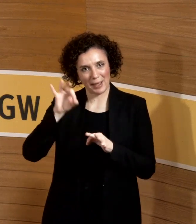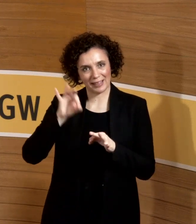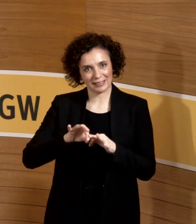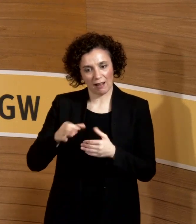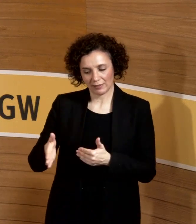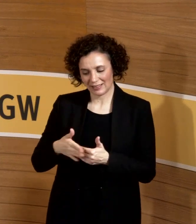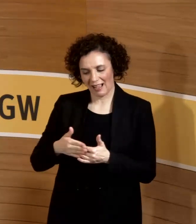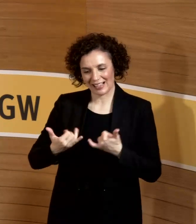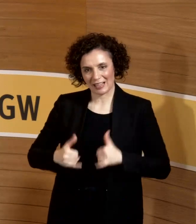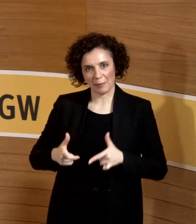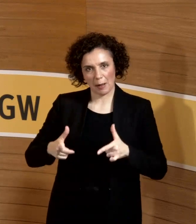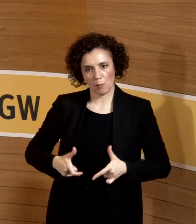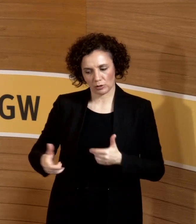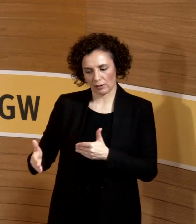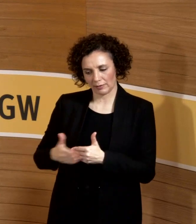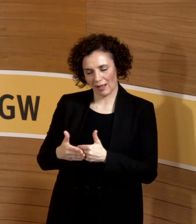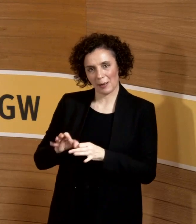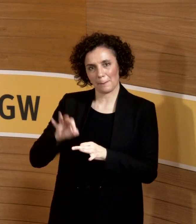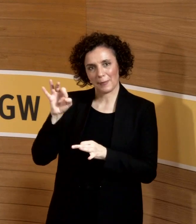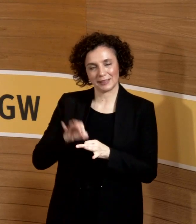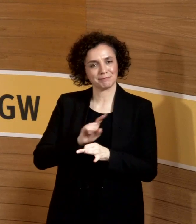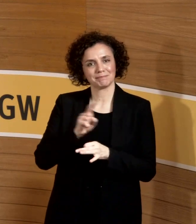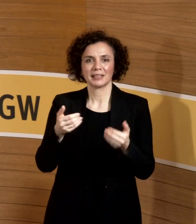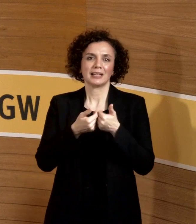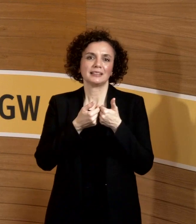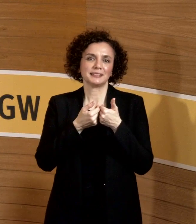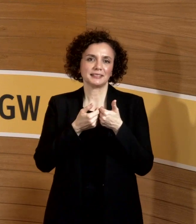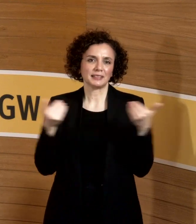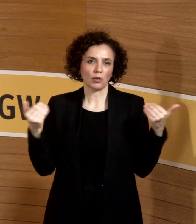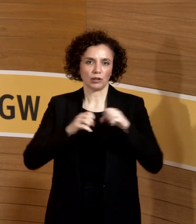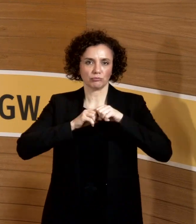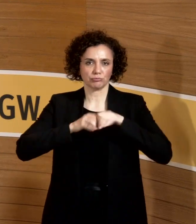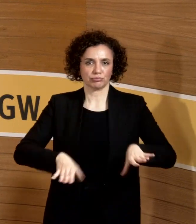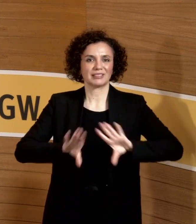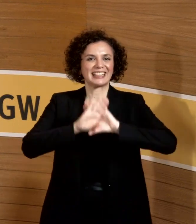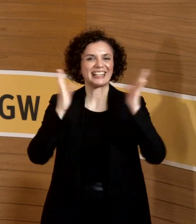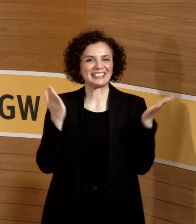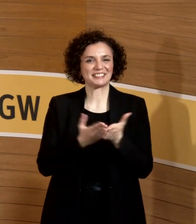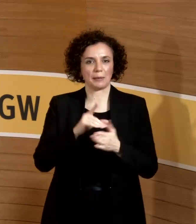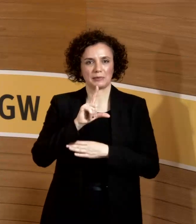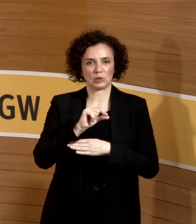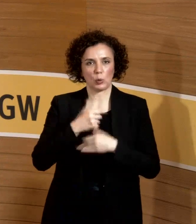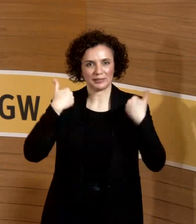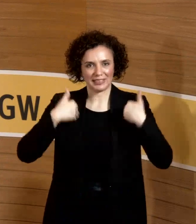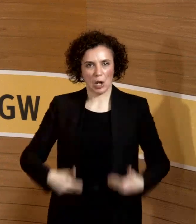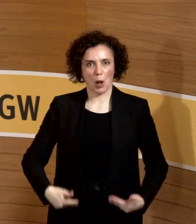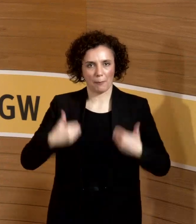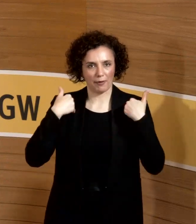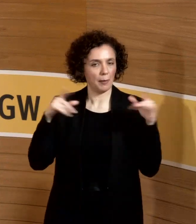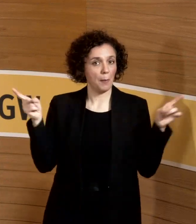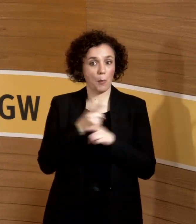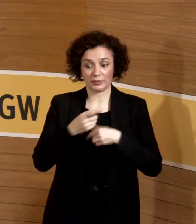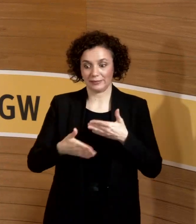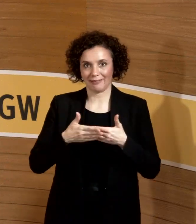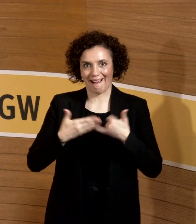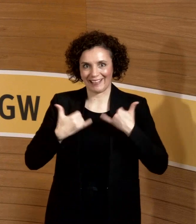entstanden sind, sondern dass das Extrapolationen aus den Ganzkörperdosen dieser Menschen sind. Das